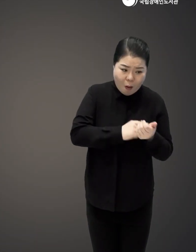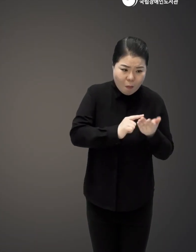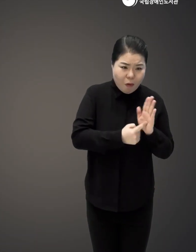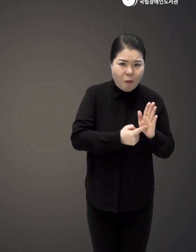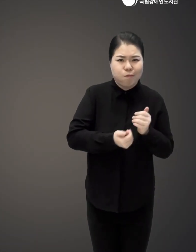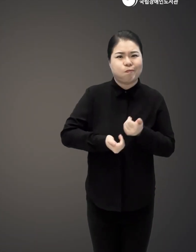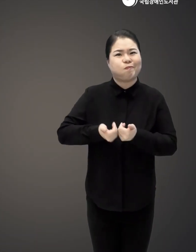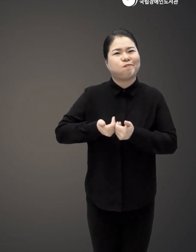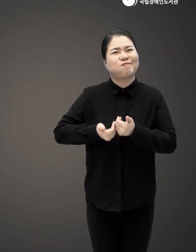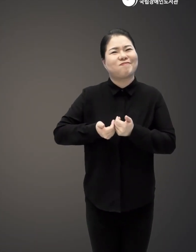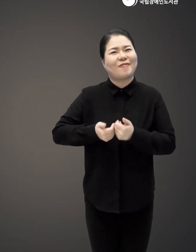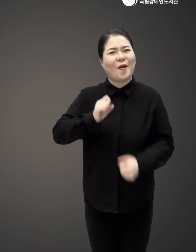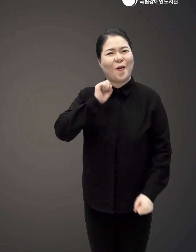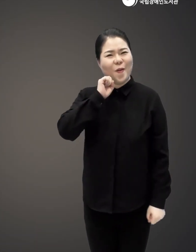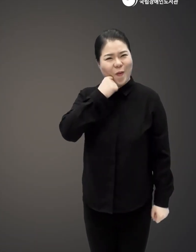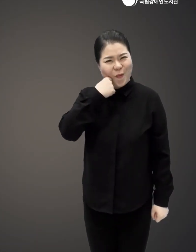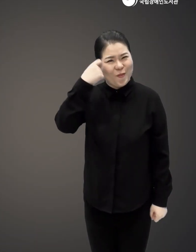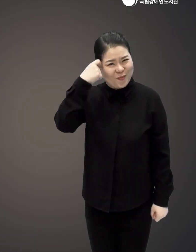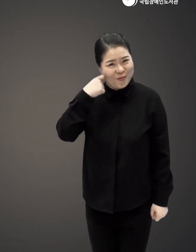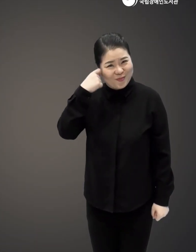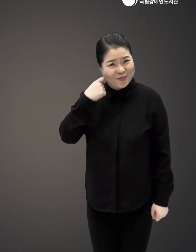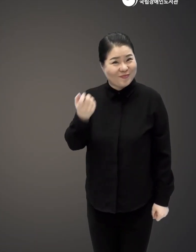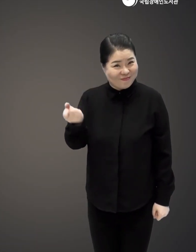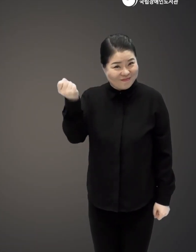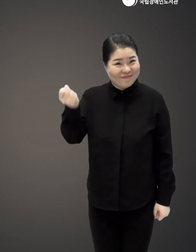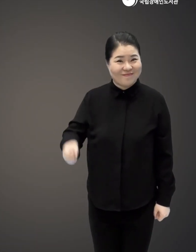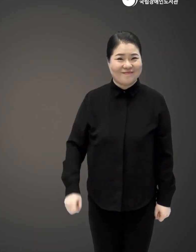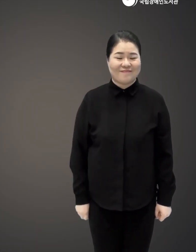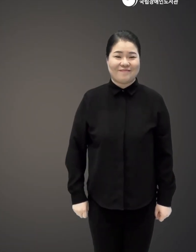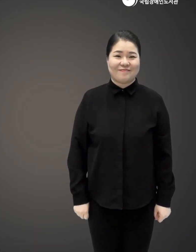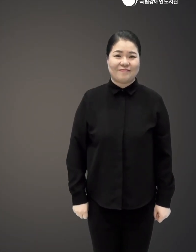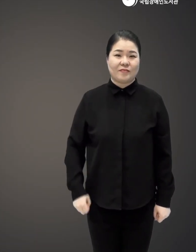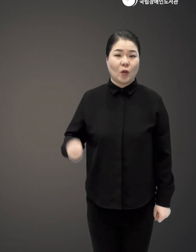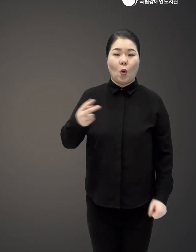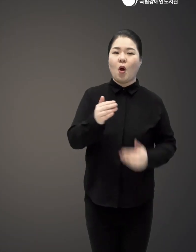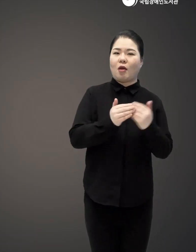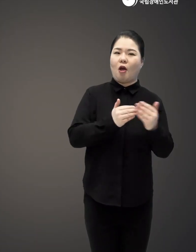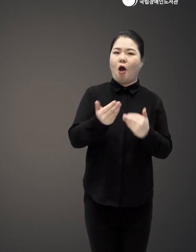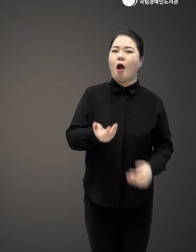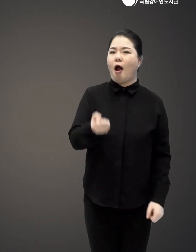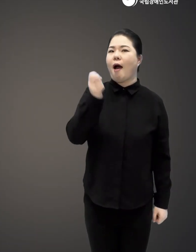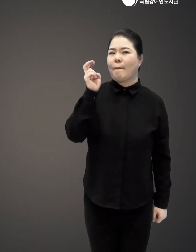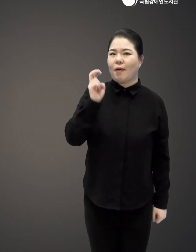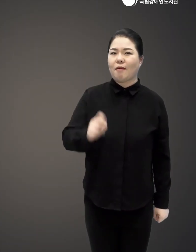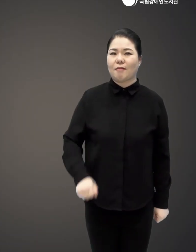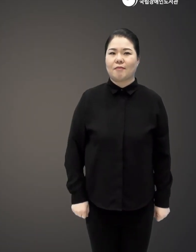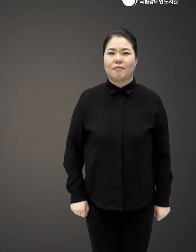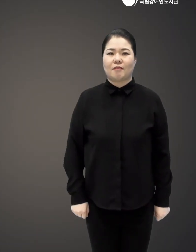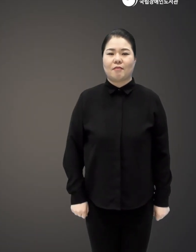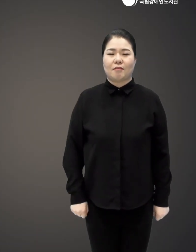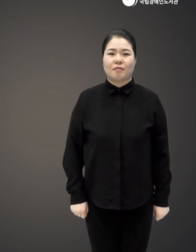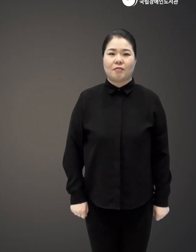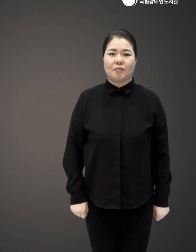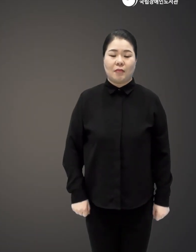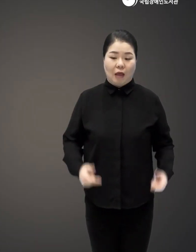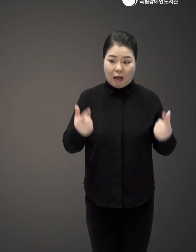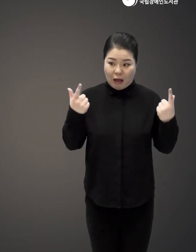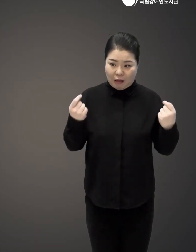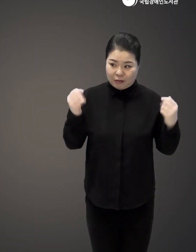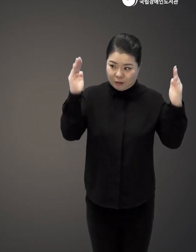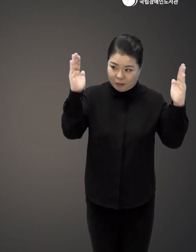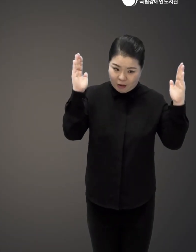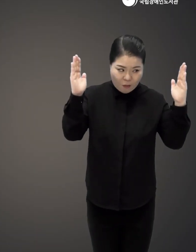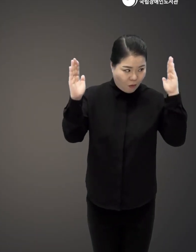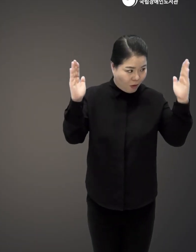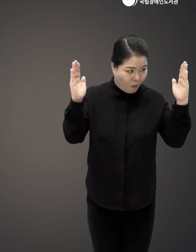표현이 어색하고 어려울 수밖에 없었죠 그리고 우리 이런 경험도 했을 거예요 같은 이야기인데도요